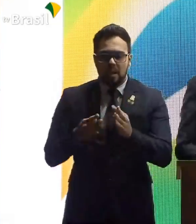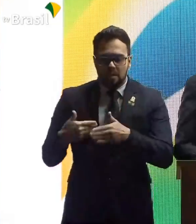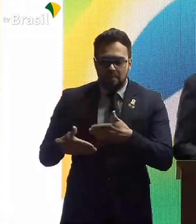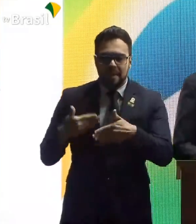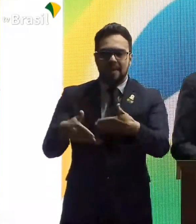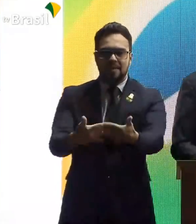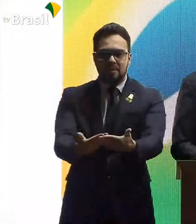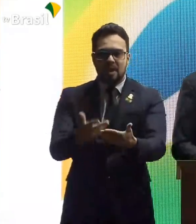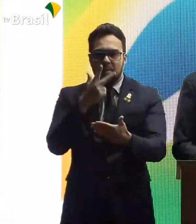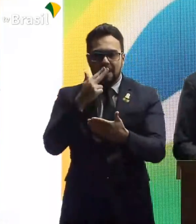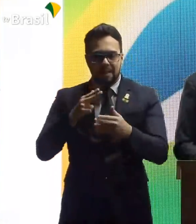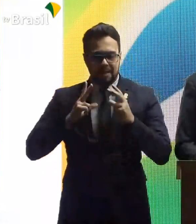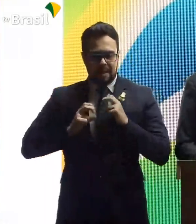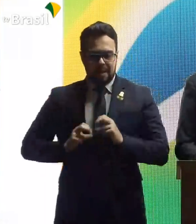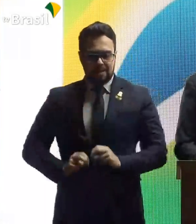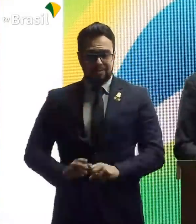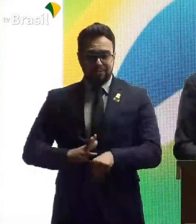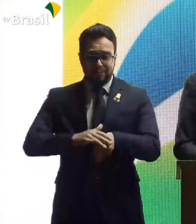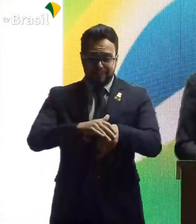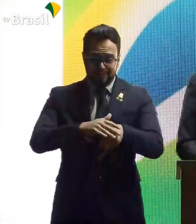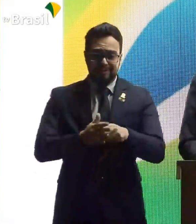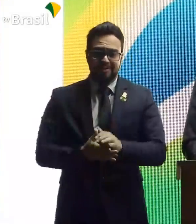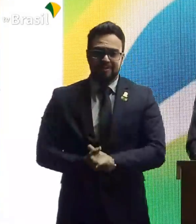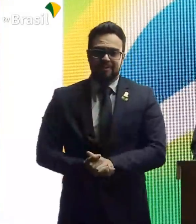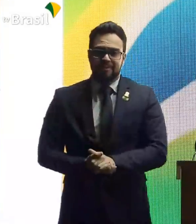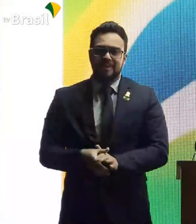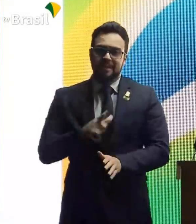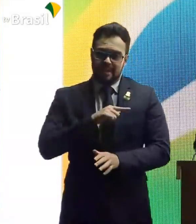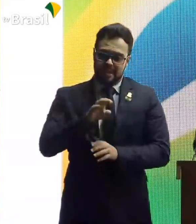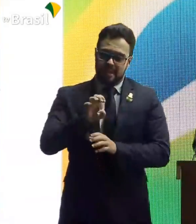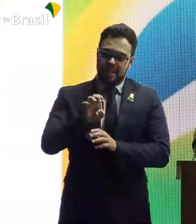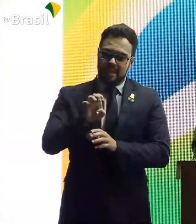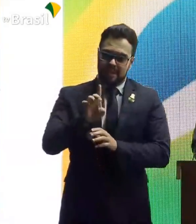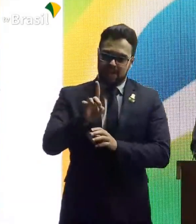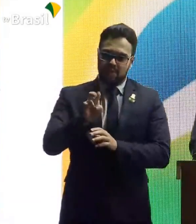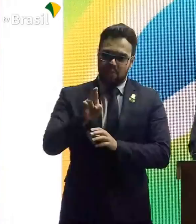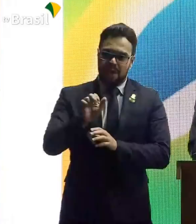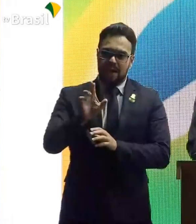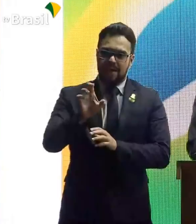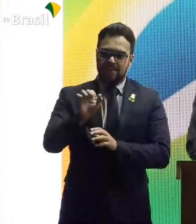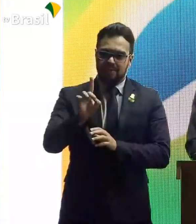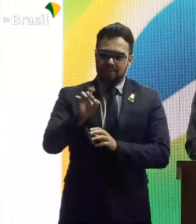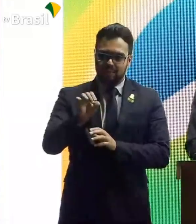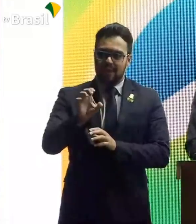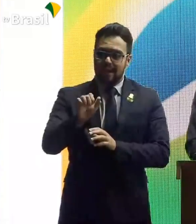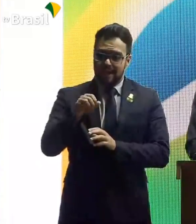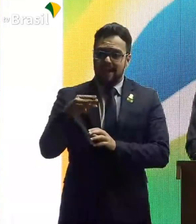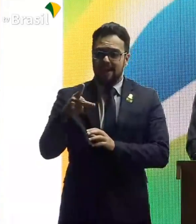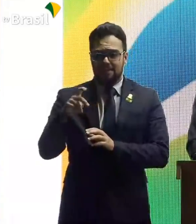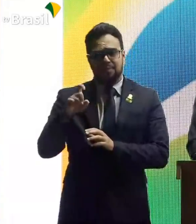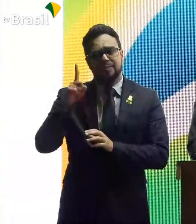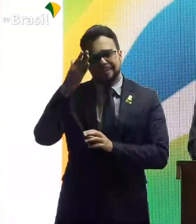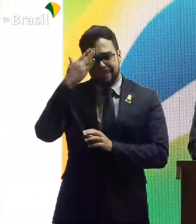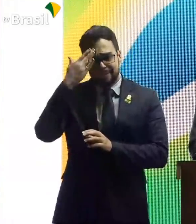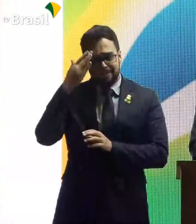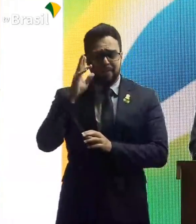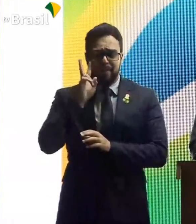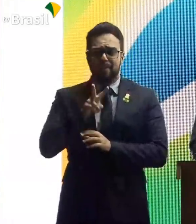Outros interlocutores apareceram. Aqui o Eduardo Campos, entre outros, que entenderam essa situação.